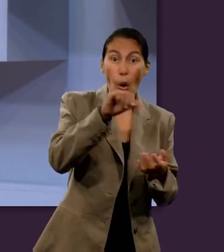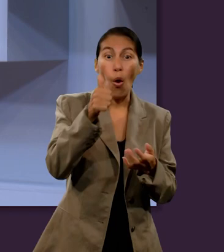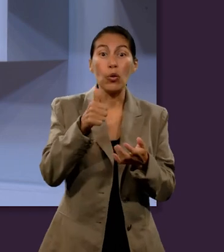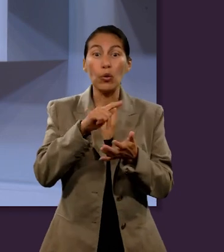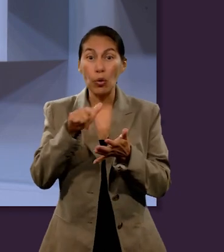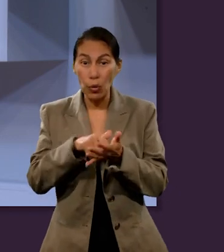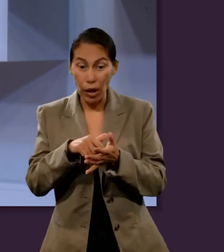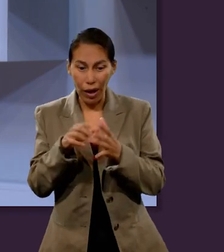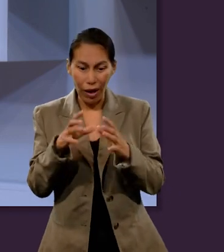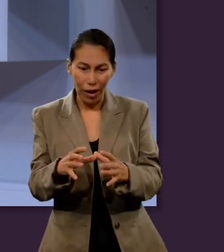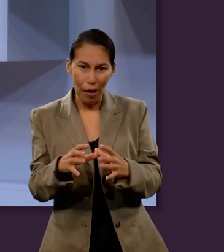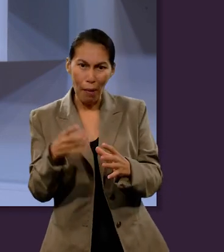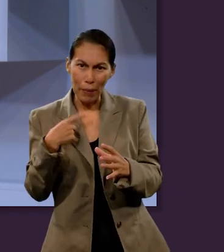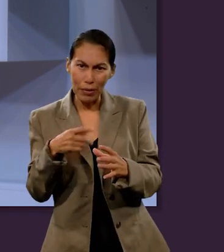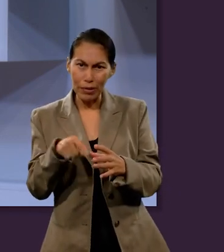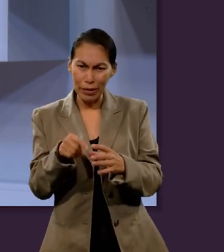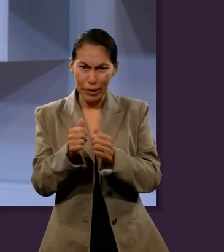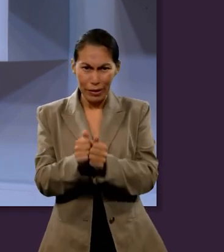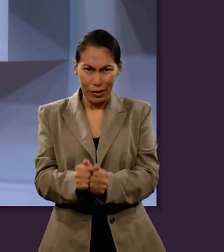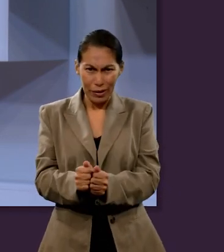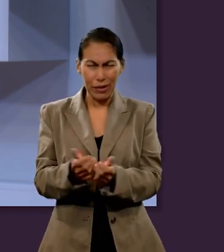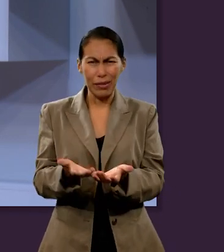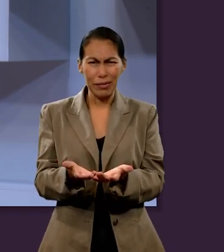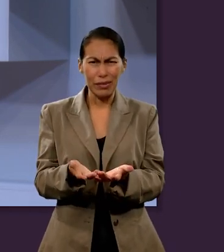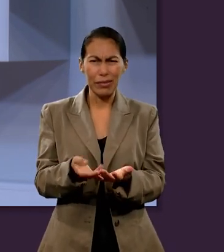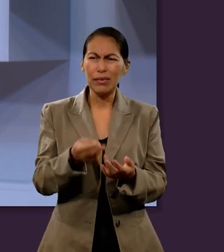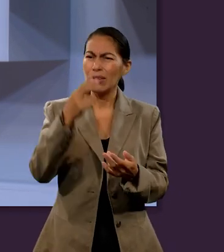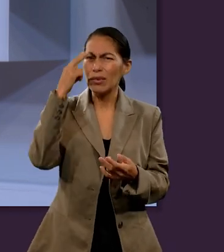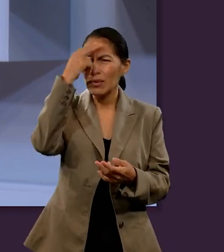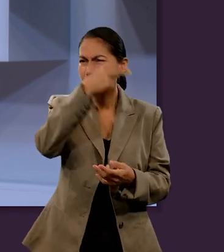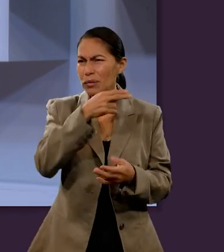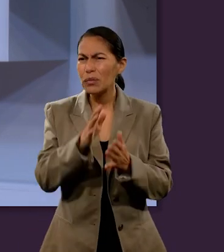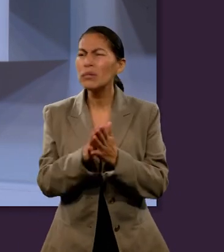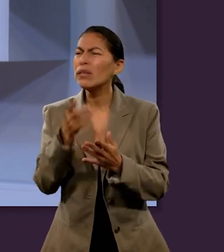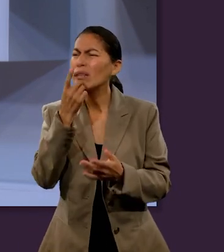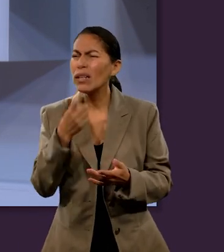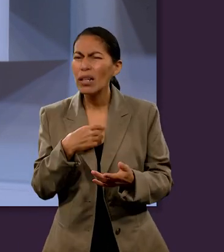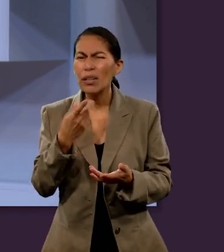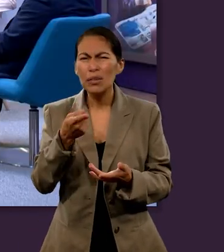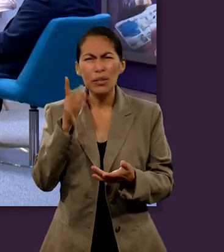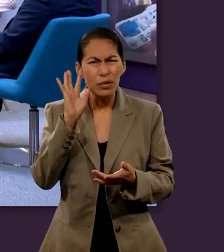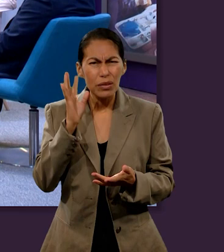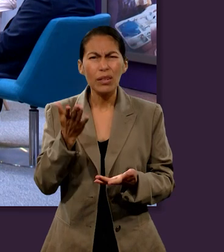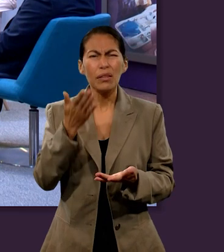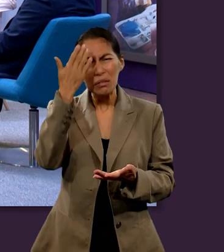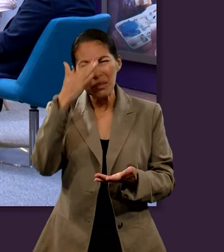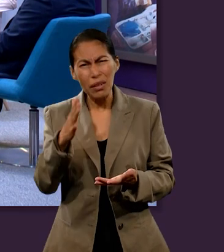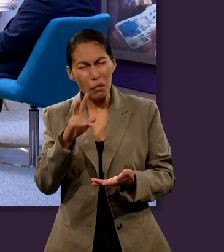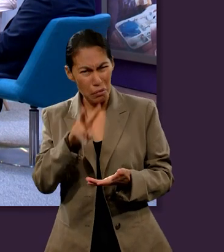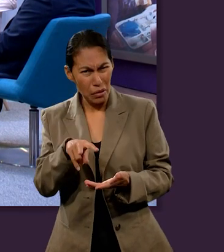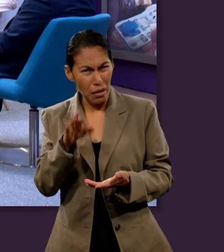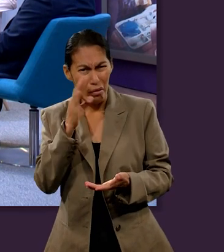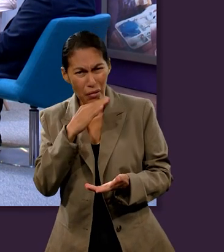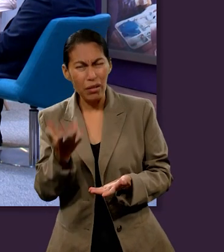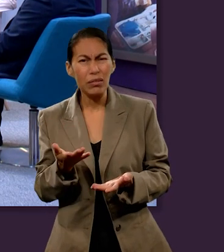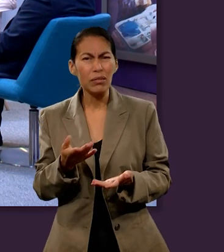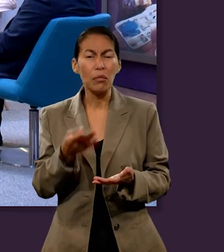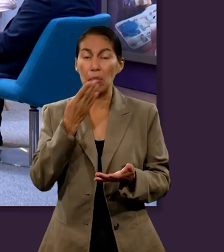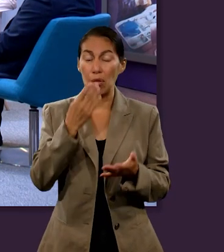donde también las almas residen por algún tiempo. Noemí, ¿qué has escuchado al respecto de este tema? ¿Qué hay de cierto?